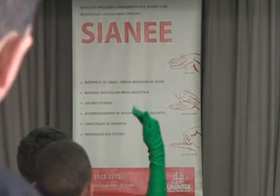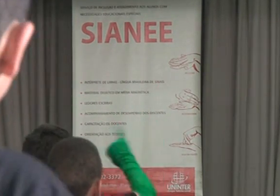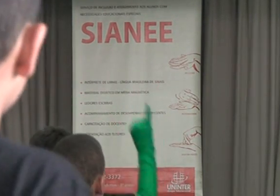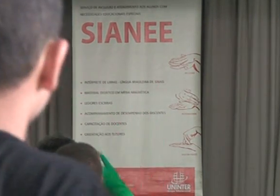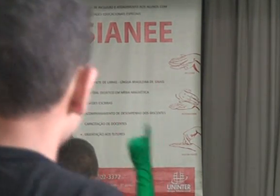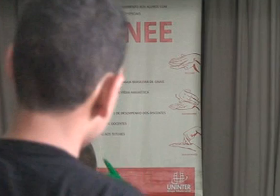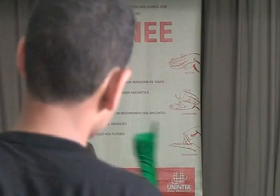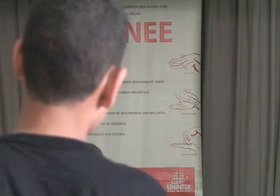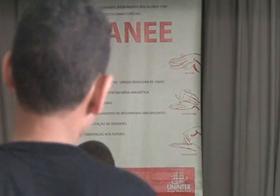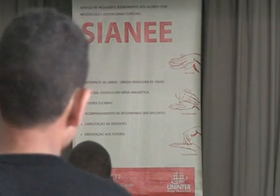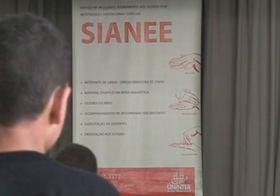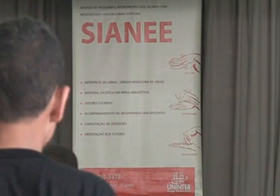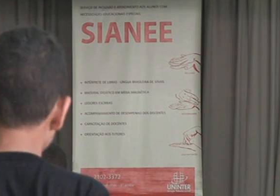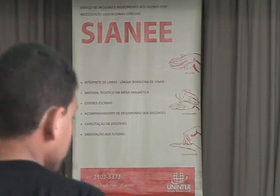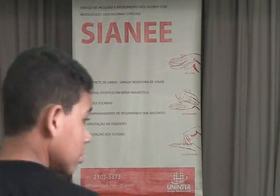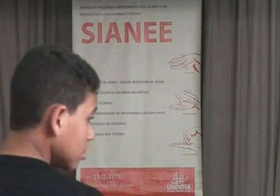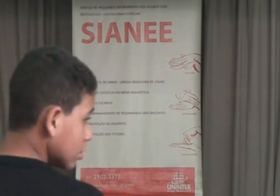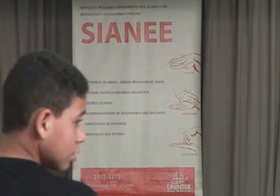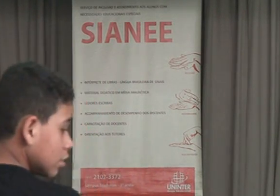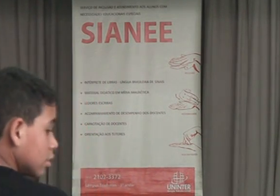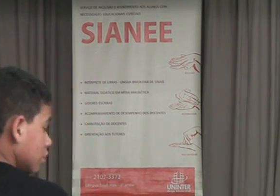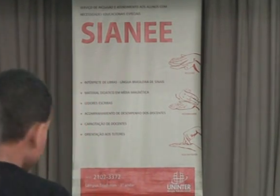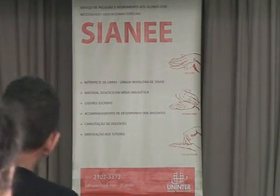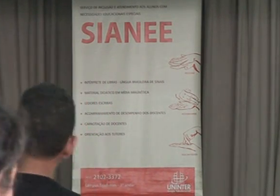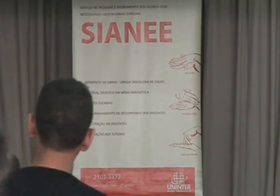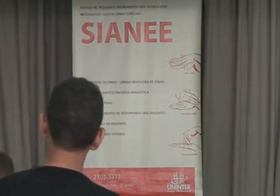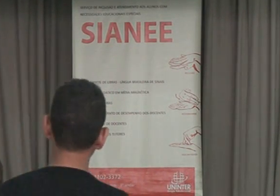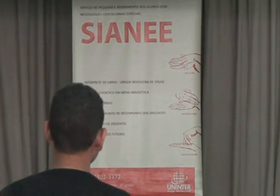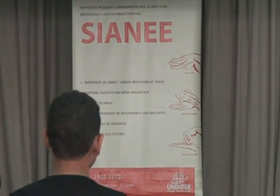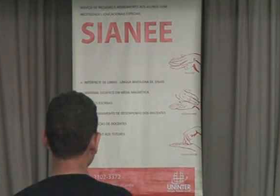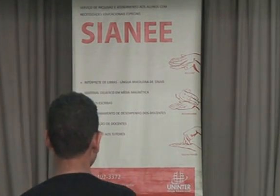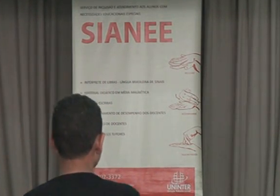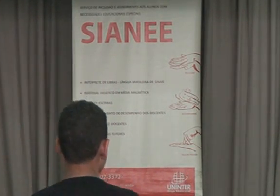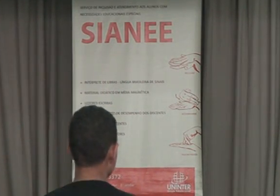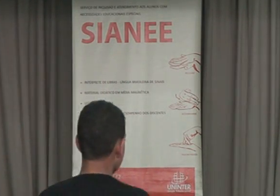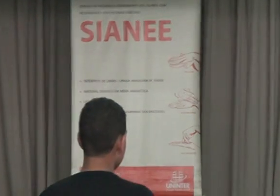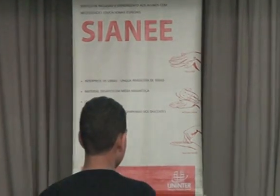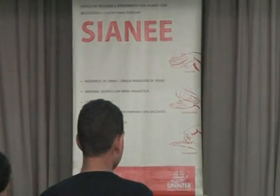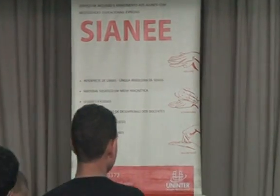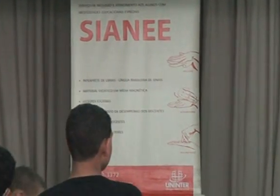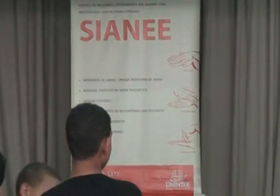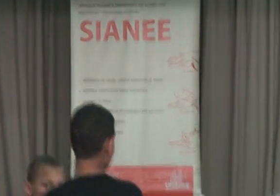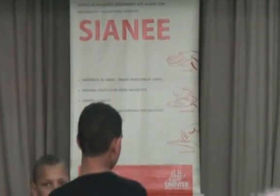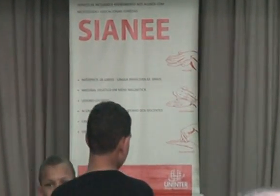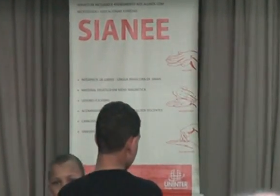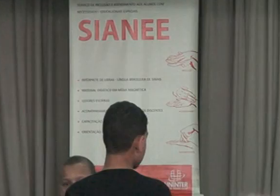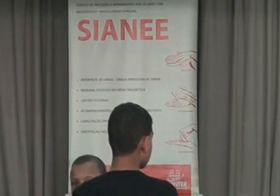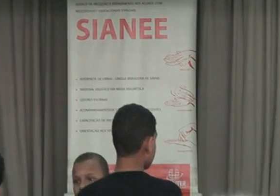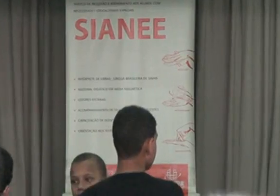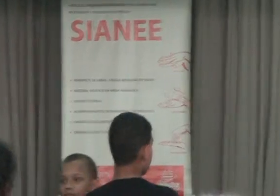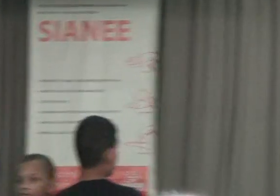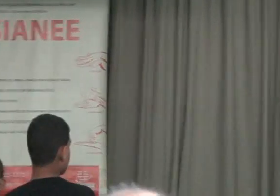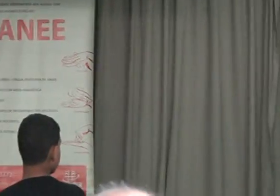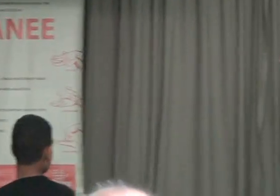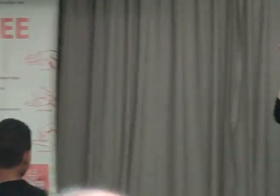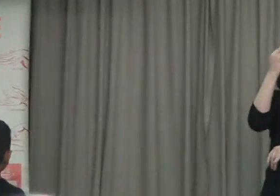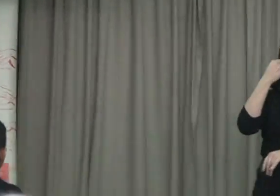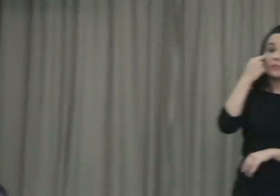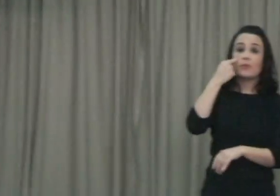Enquanto as crianças se organizam para a apresentação, eu quero dar um aviso a respeito da